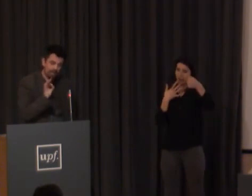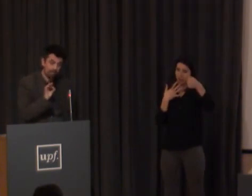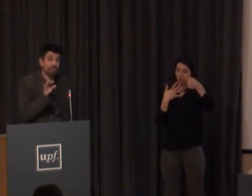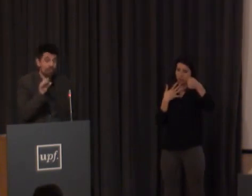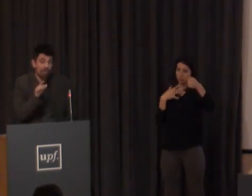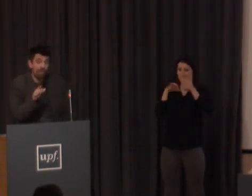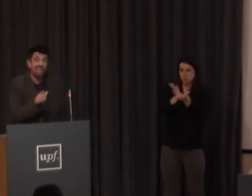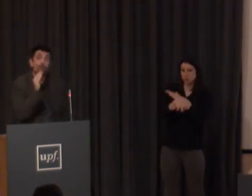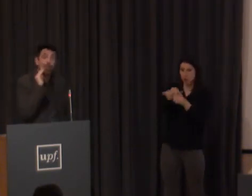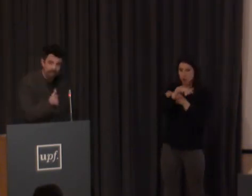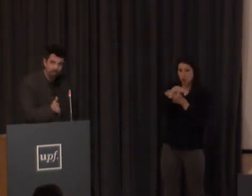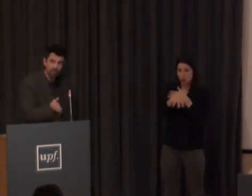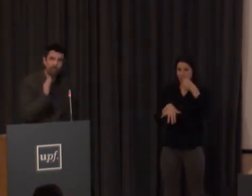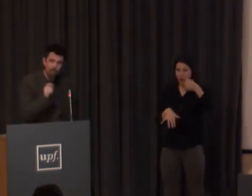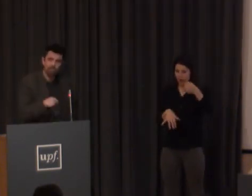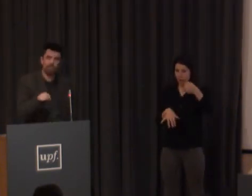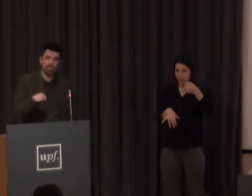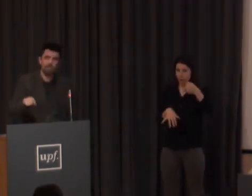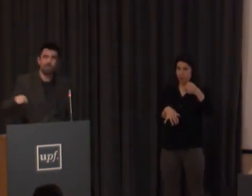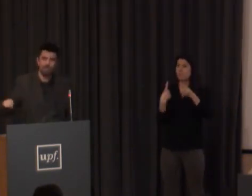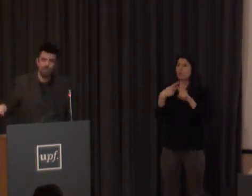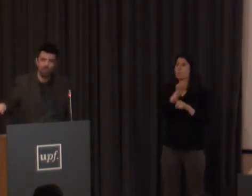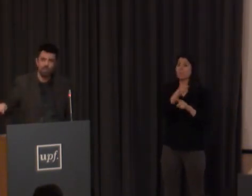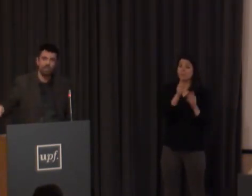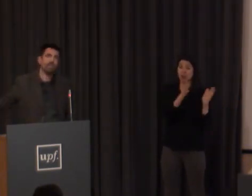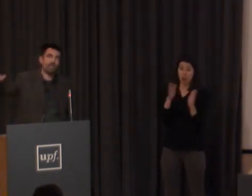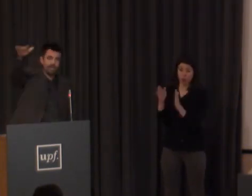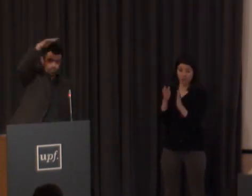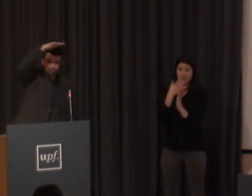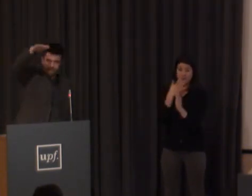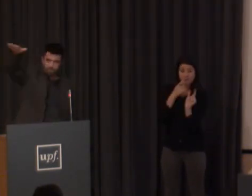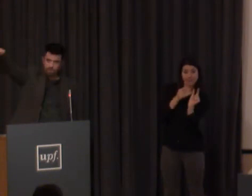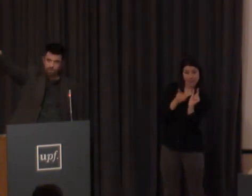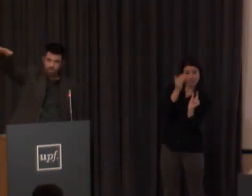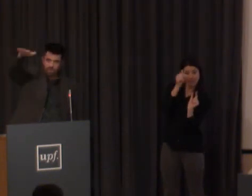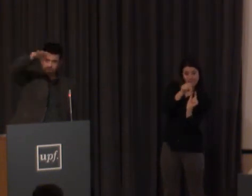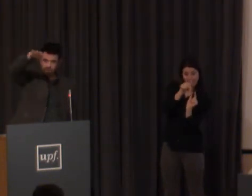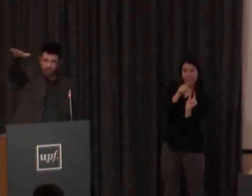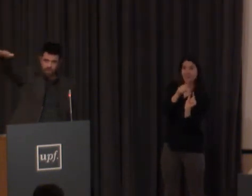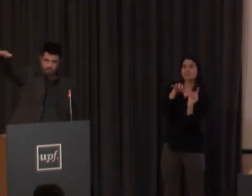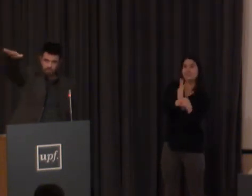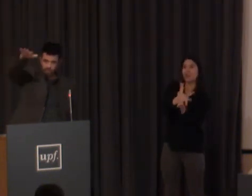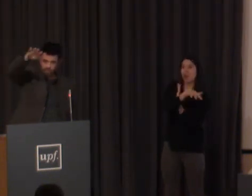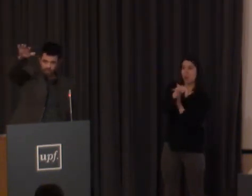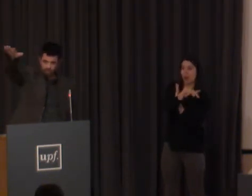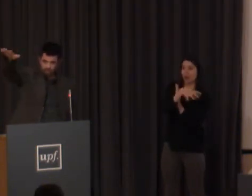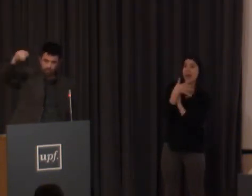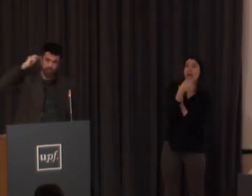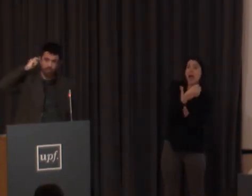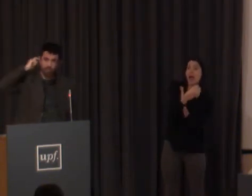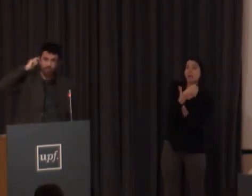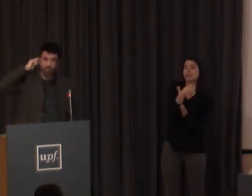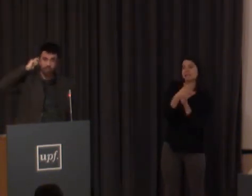en el posicionado en el lugar porque el lugar es lo que se escribió al principio ya sé que es un signo que está por aquí pero puede haber